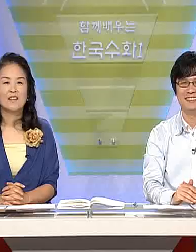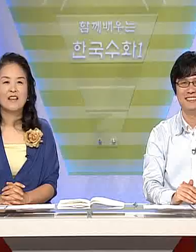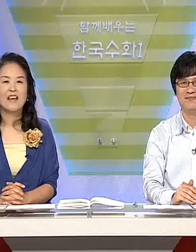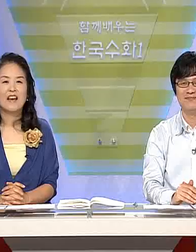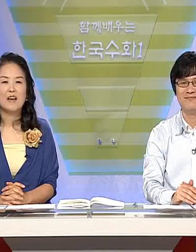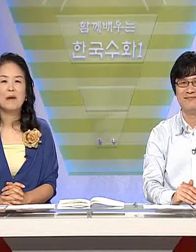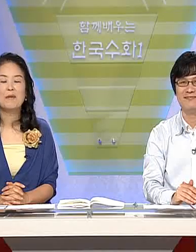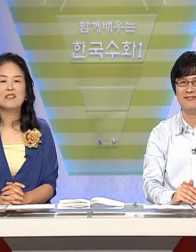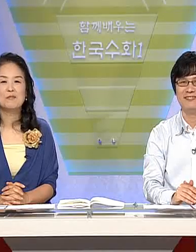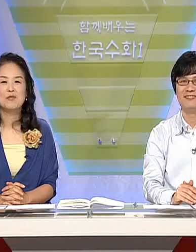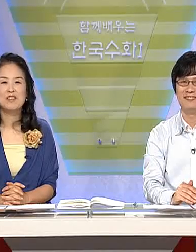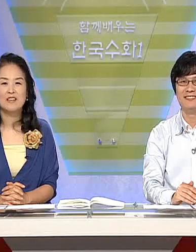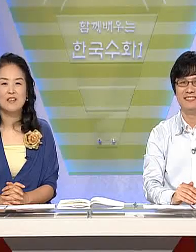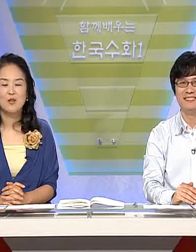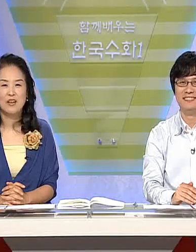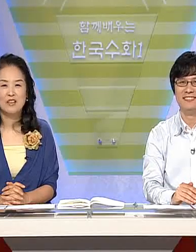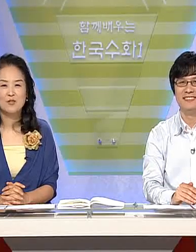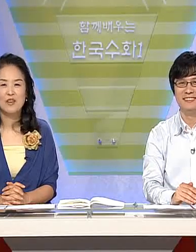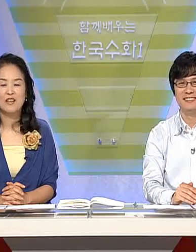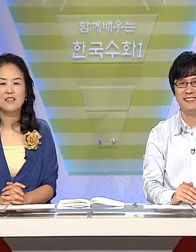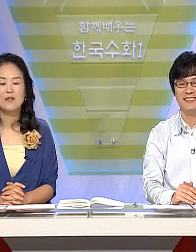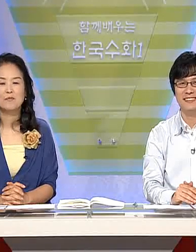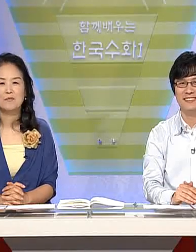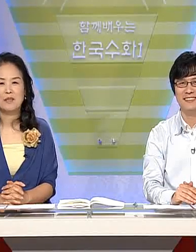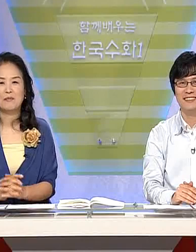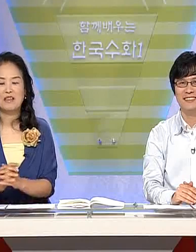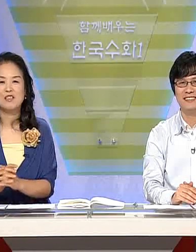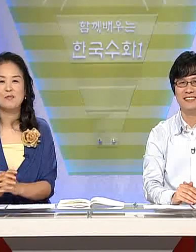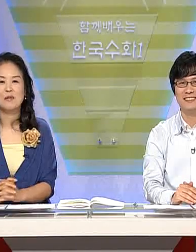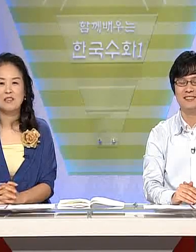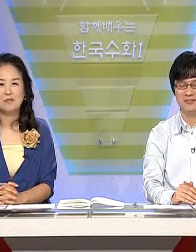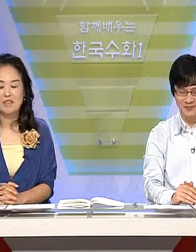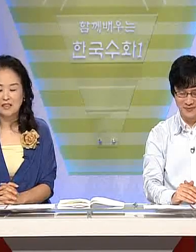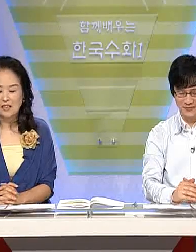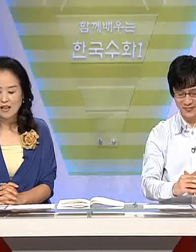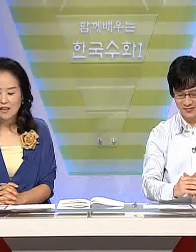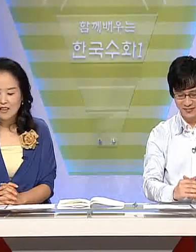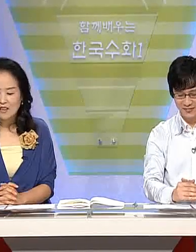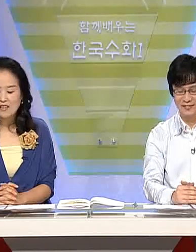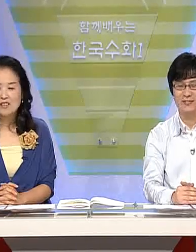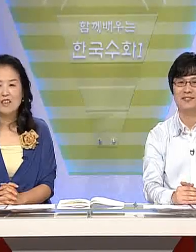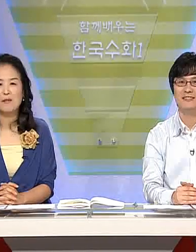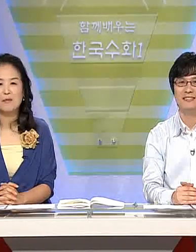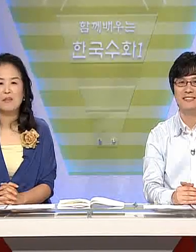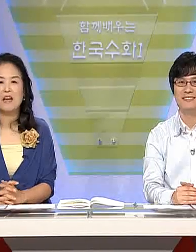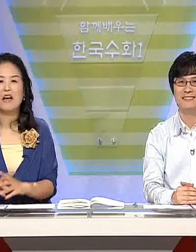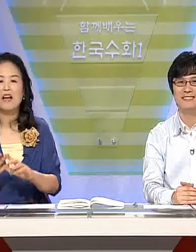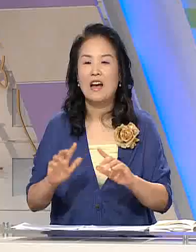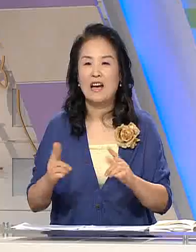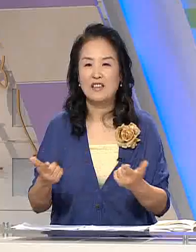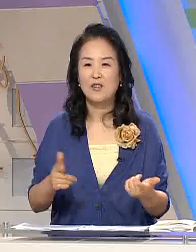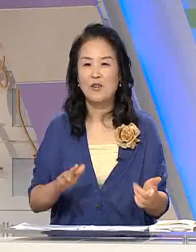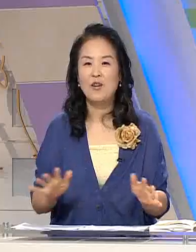네 알파벳 지문자를 이용한 수화를 잠깐 짚어봤습니다. 자 이어지는 대답입니다. 아니요